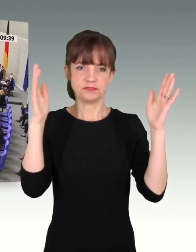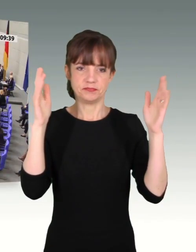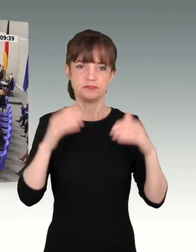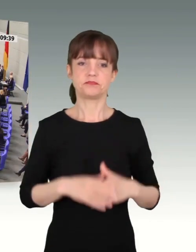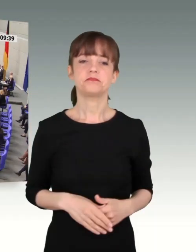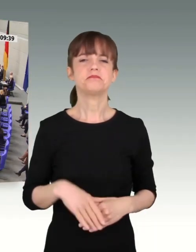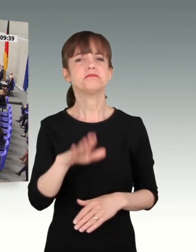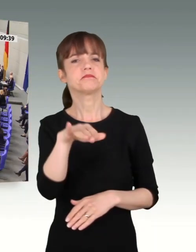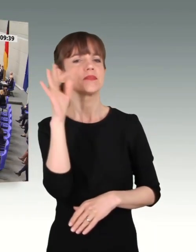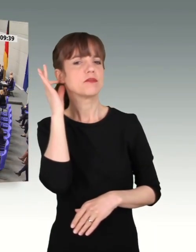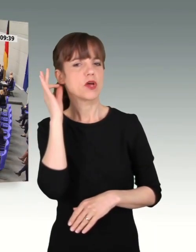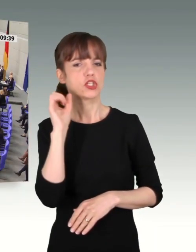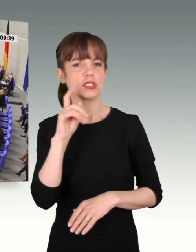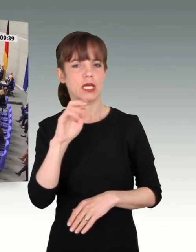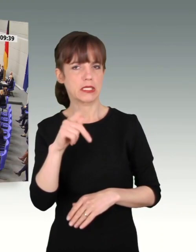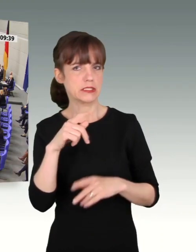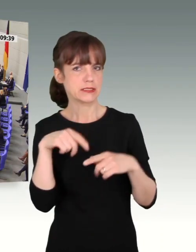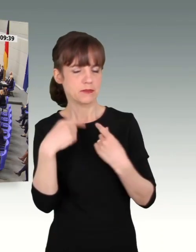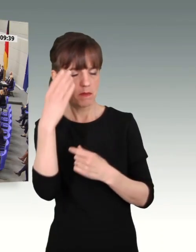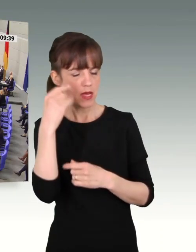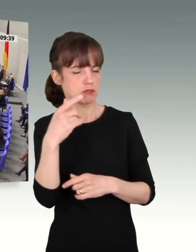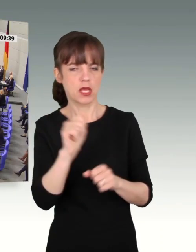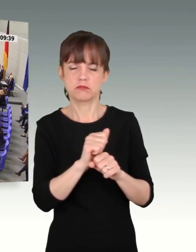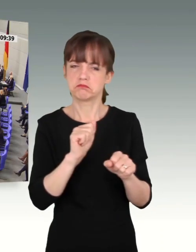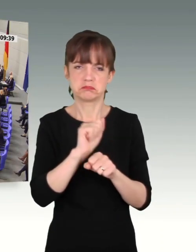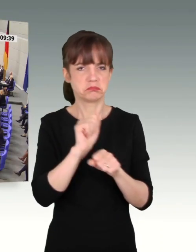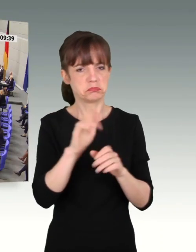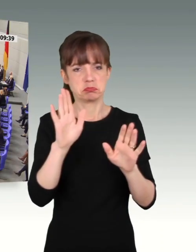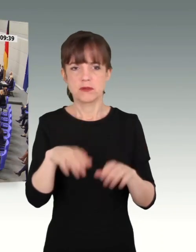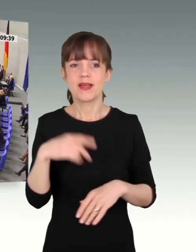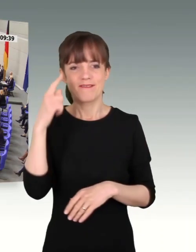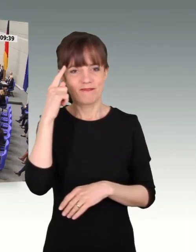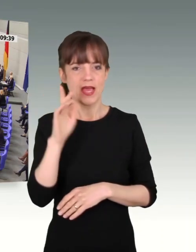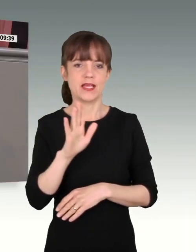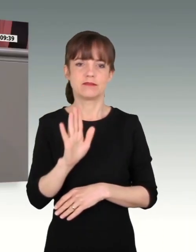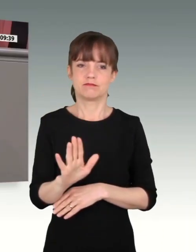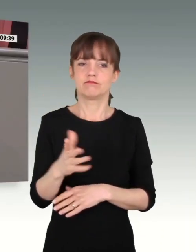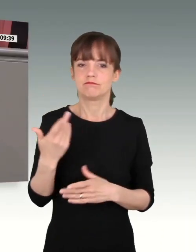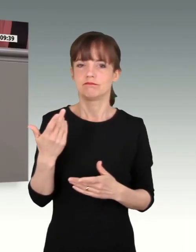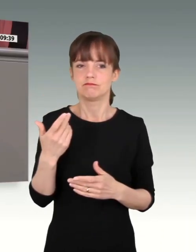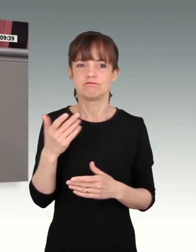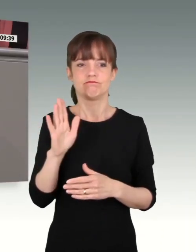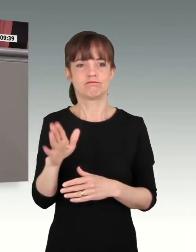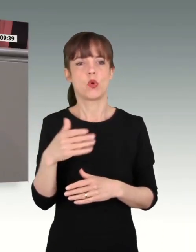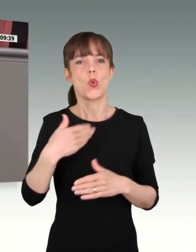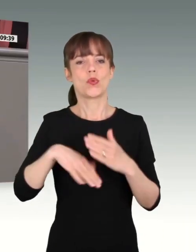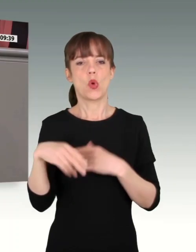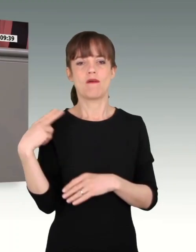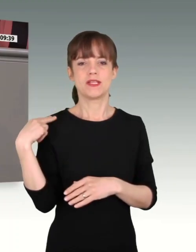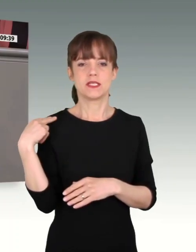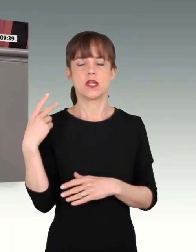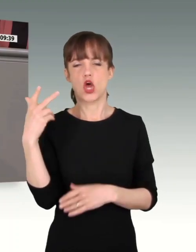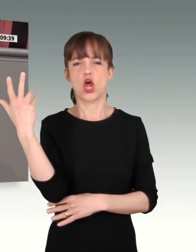Frau Strack-Zimmermann, da können Sie gerne zwischenrufen. Ich weiß, Ihnen gefällt das, wenn hier ein Schneidiger Unteroffizier eine heroische Rede hält. Und neues Gerät